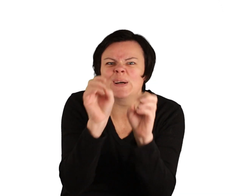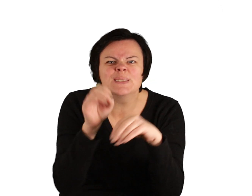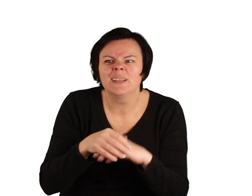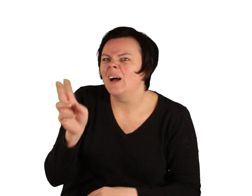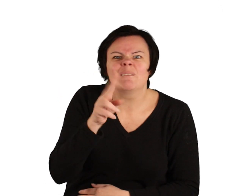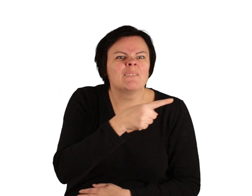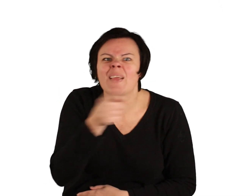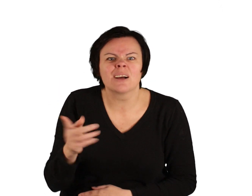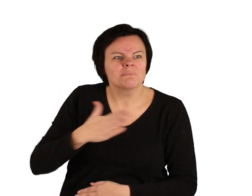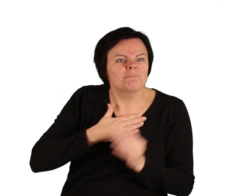an meinem Häuschen?